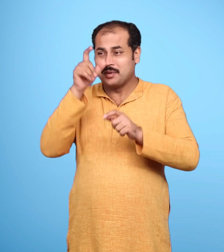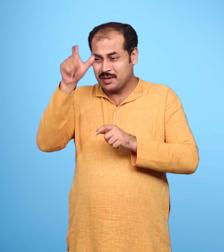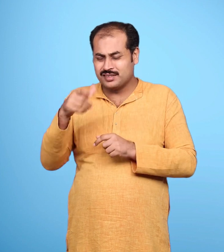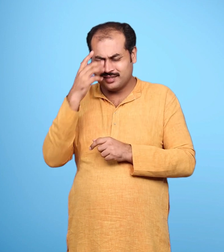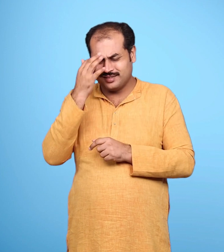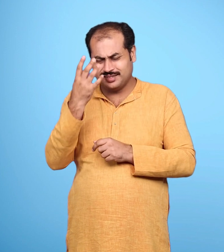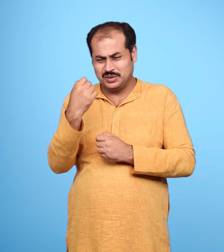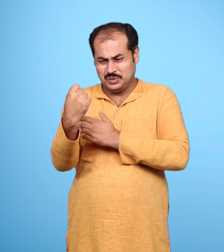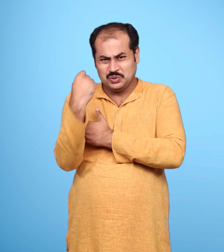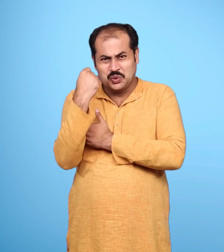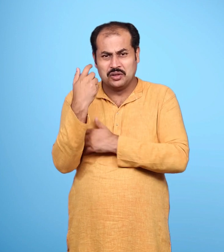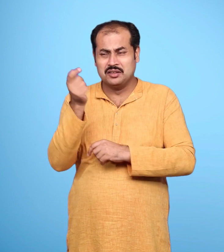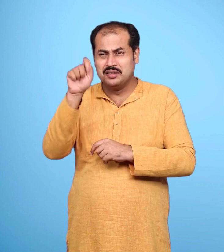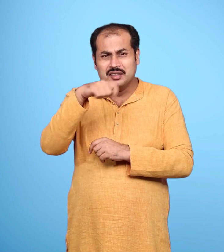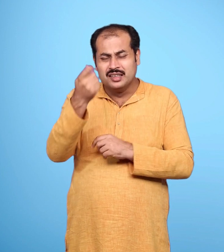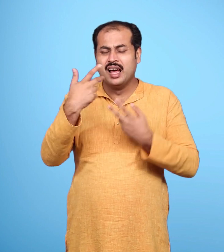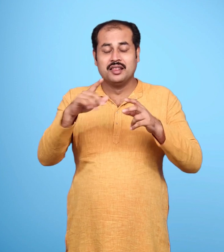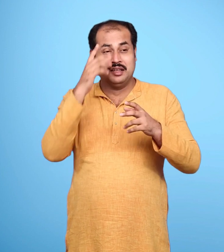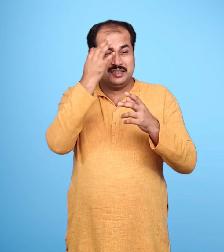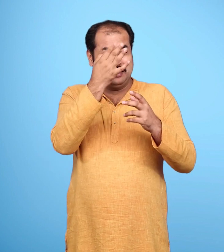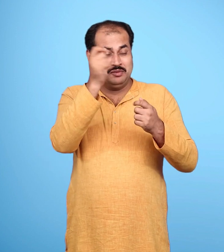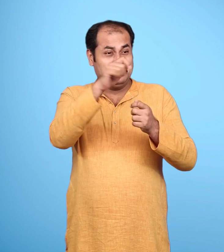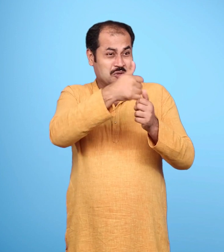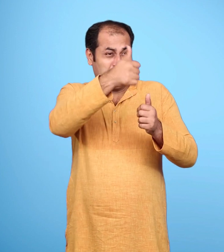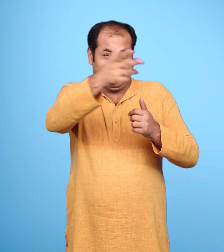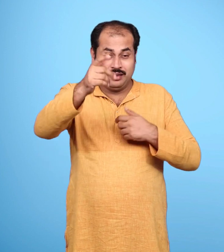जिसके तेज और पराकरम के आगे कोई नहीं ठहर सकता